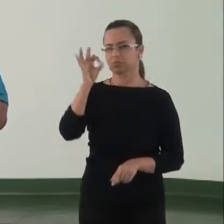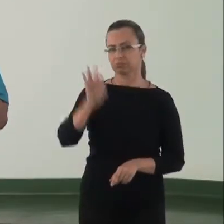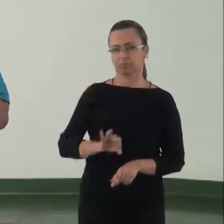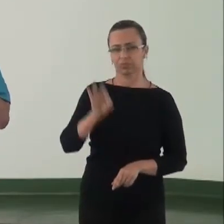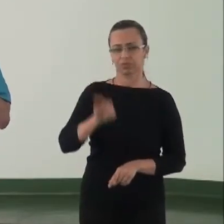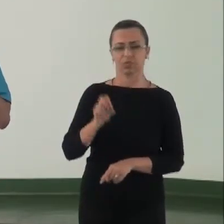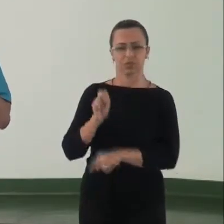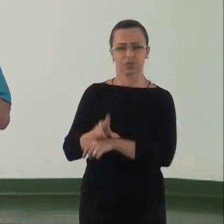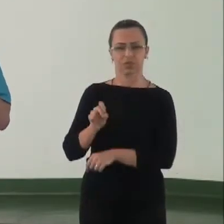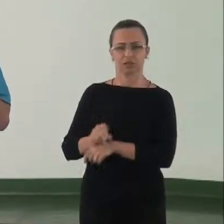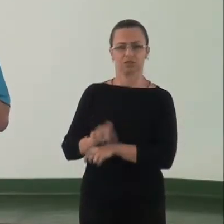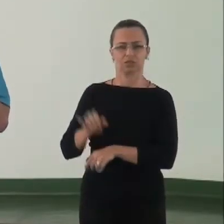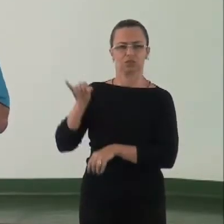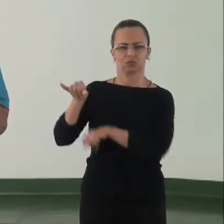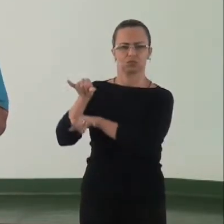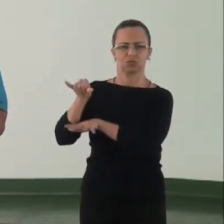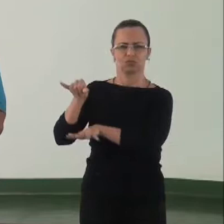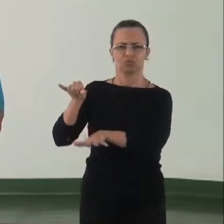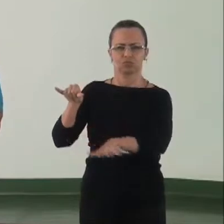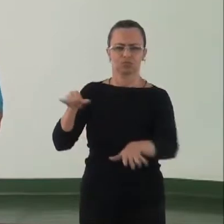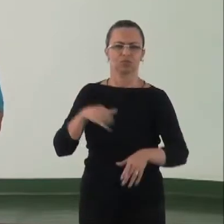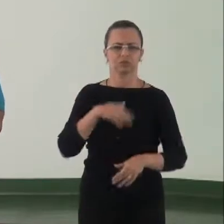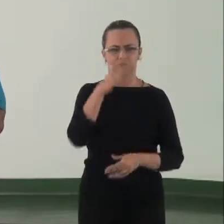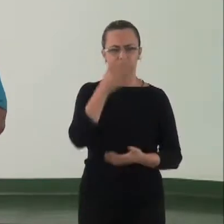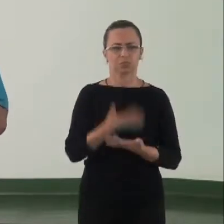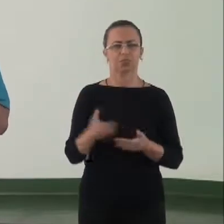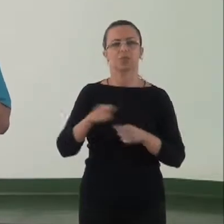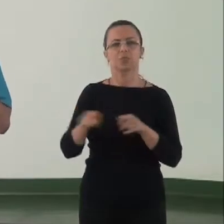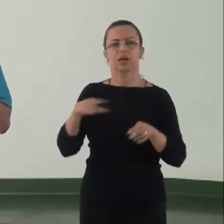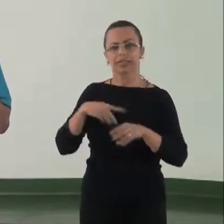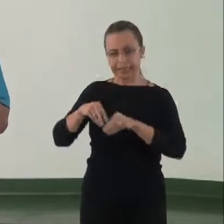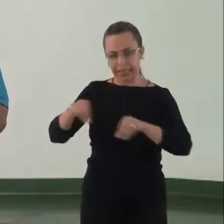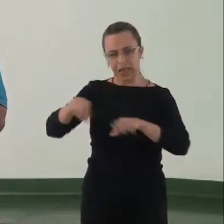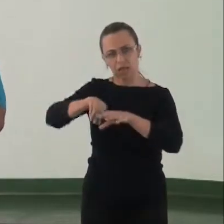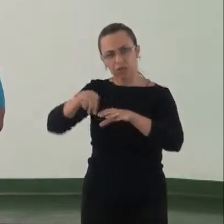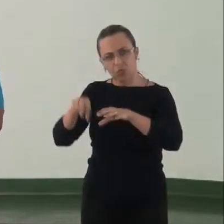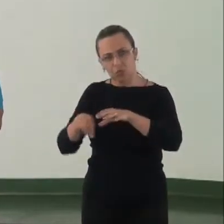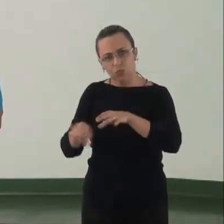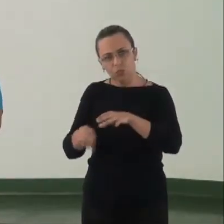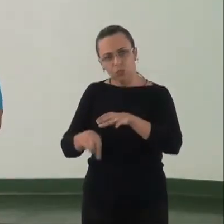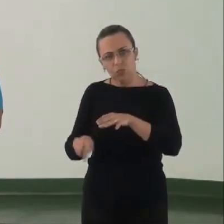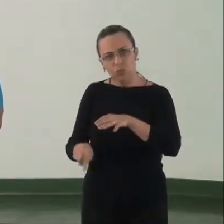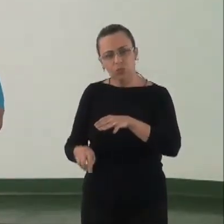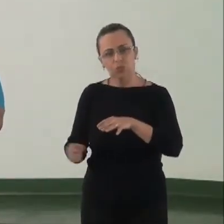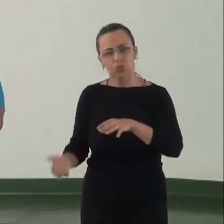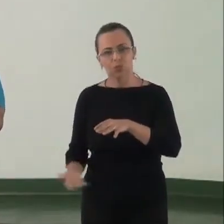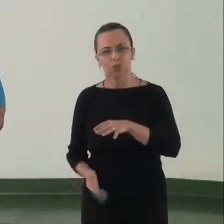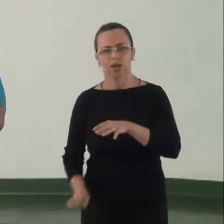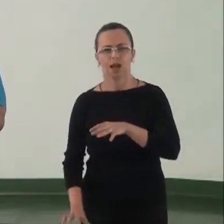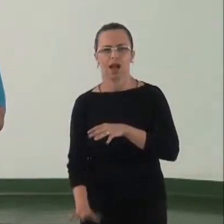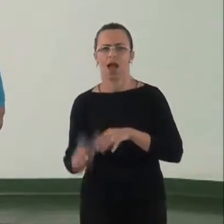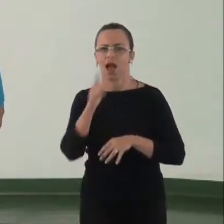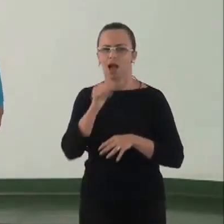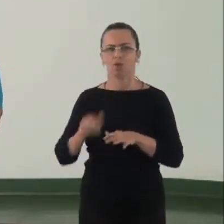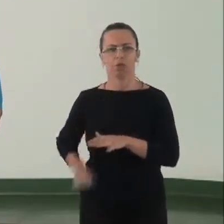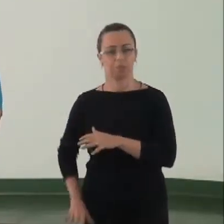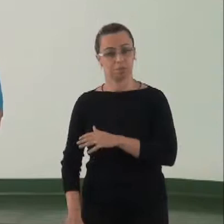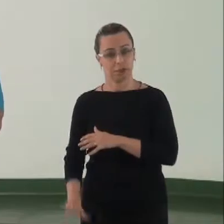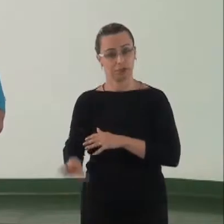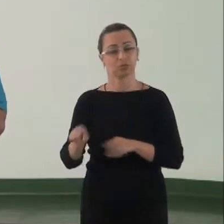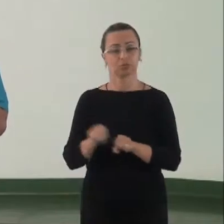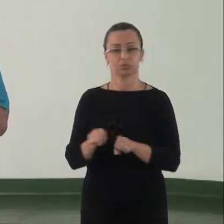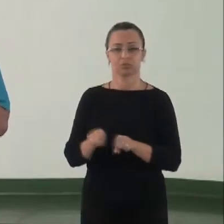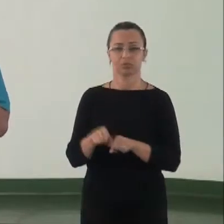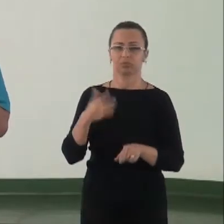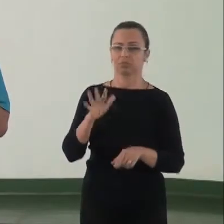do veneno jogado de avião atinge as plantas, o resto vai para o solo e vai para as águas. E nós temos cerca de 600